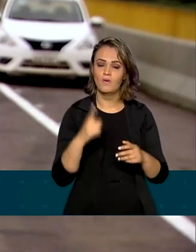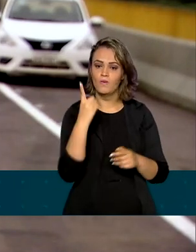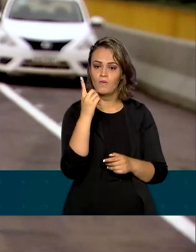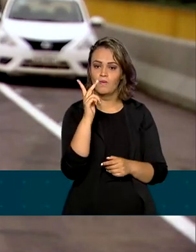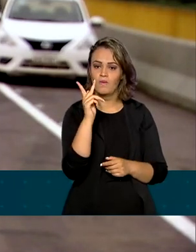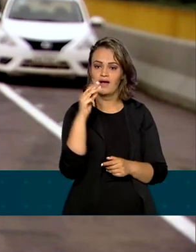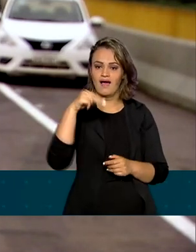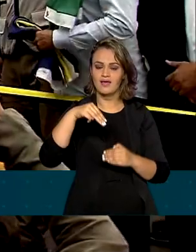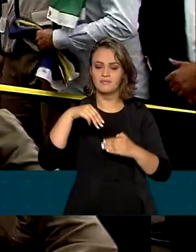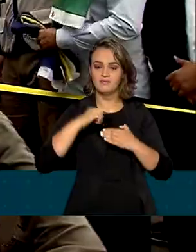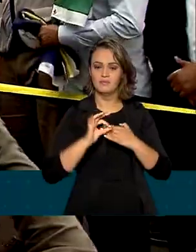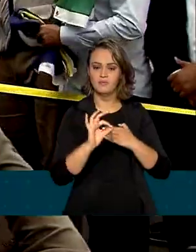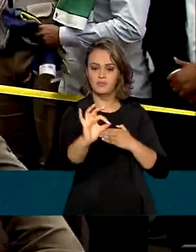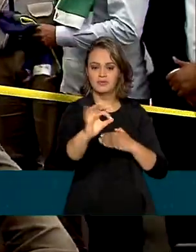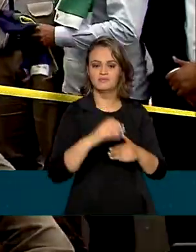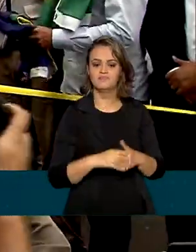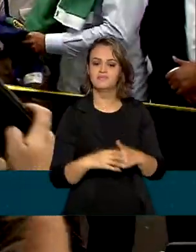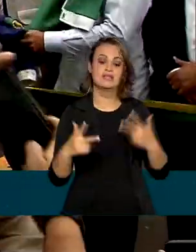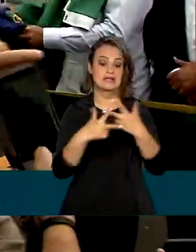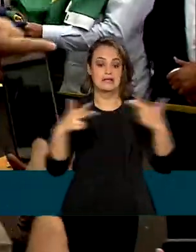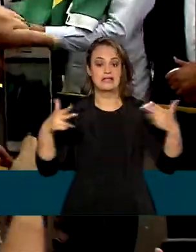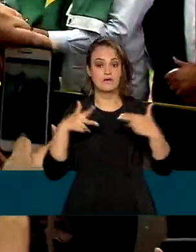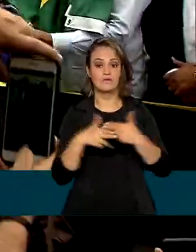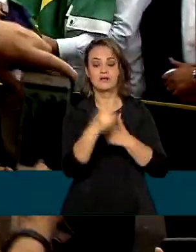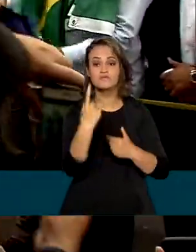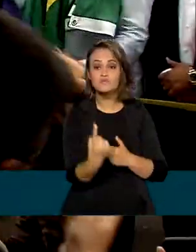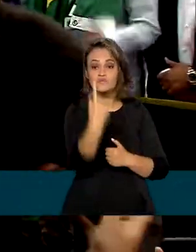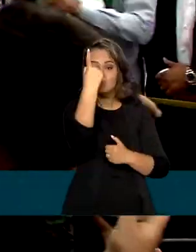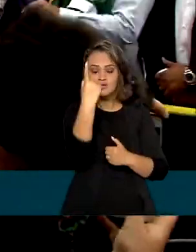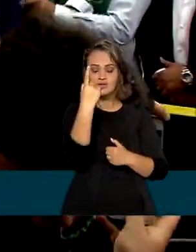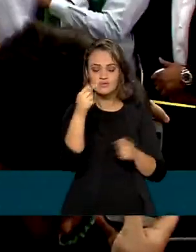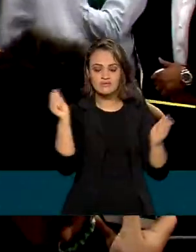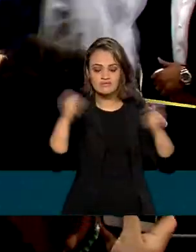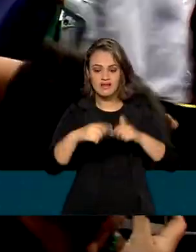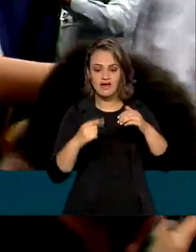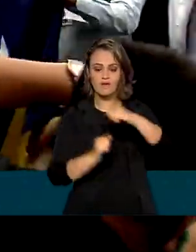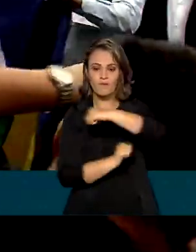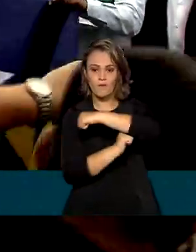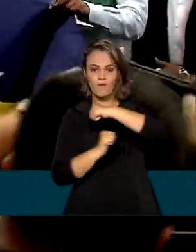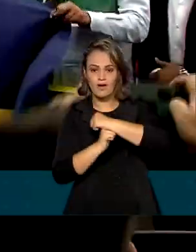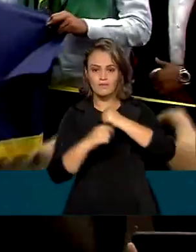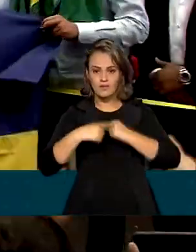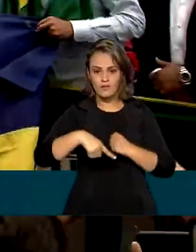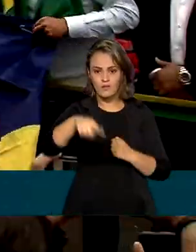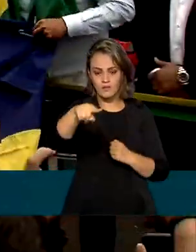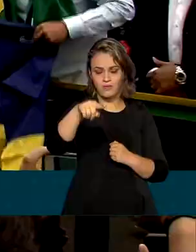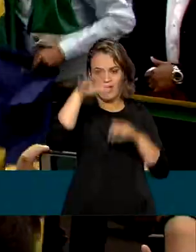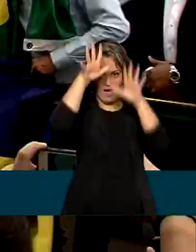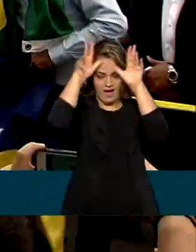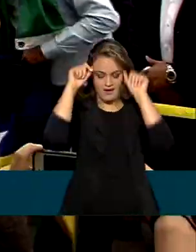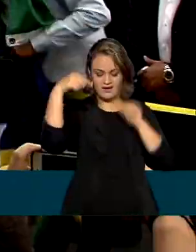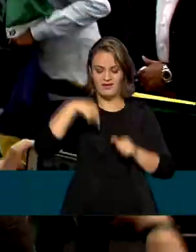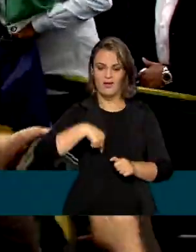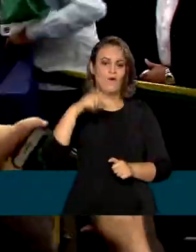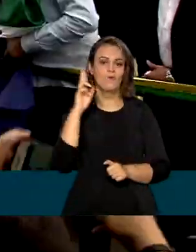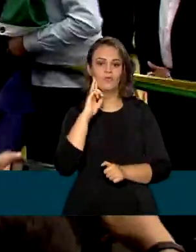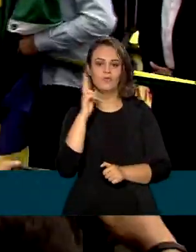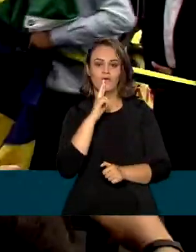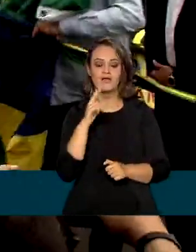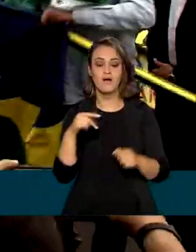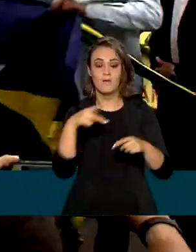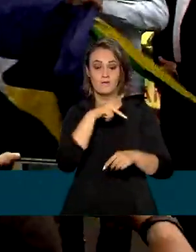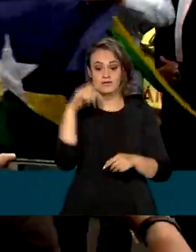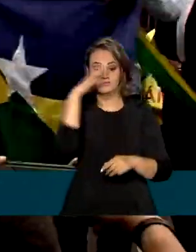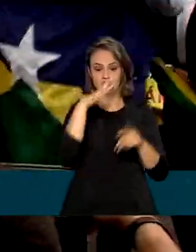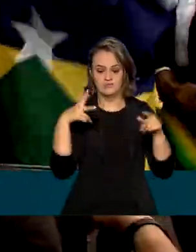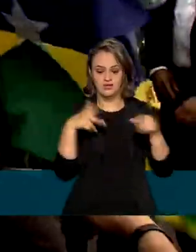quilômetro e meio de pista. Na inauguração da única travessia rodoviária entre o Acre e Rondônia, o presidente Bolsonaro cortou a